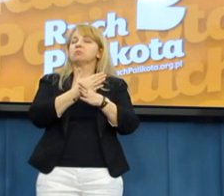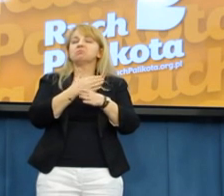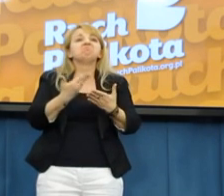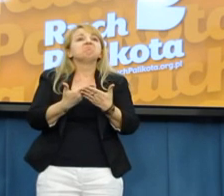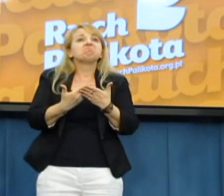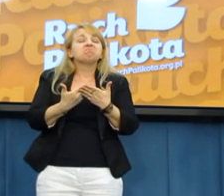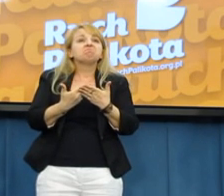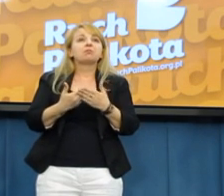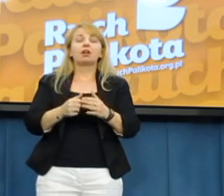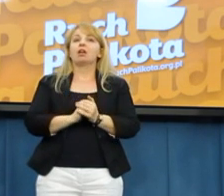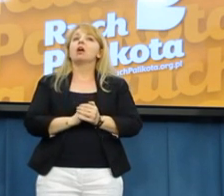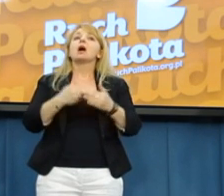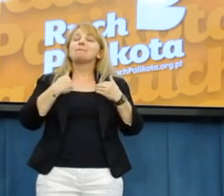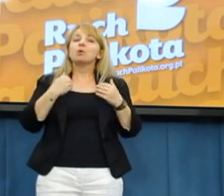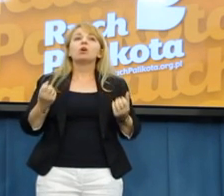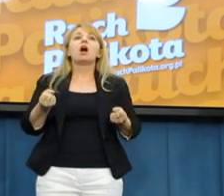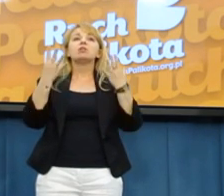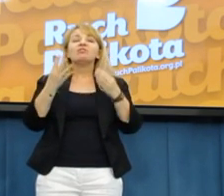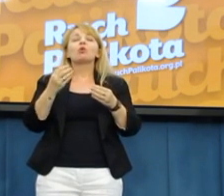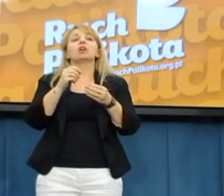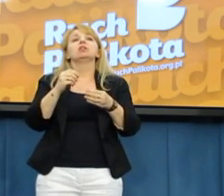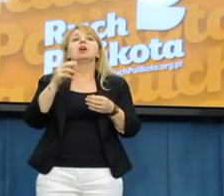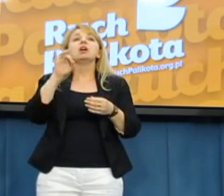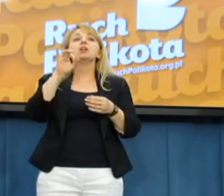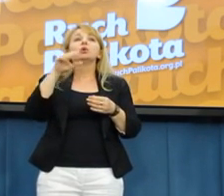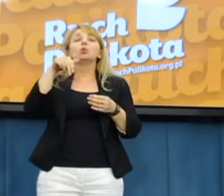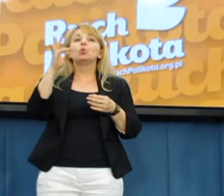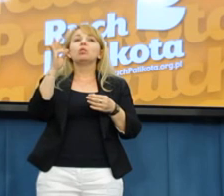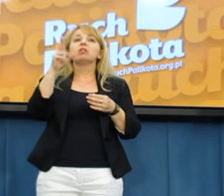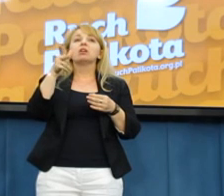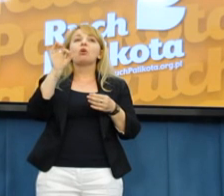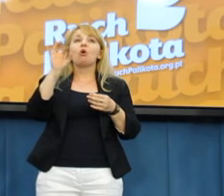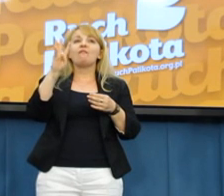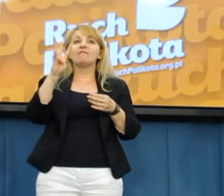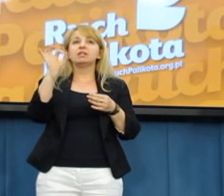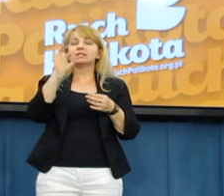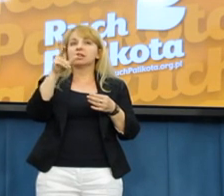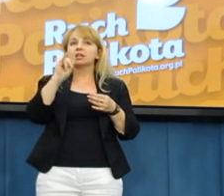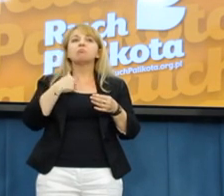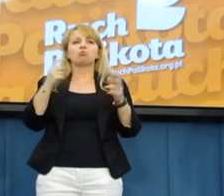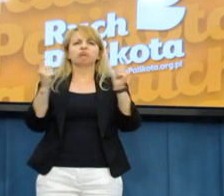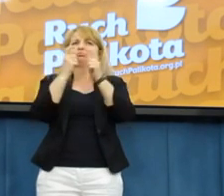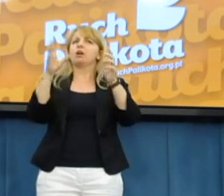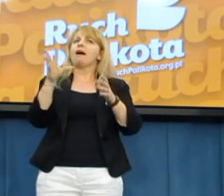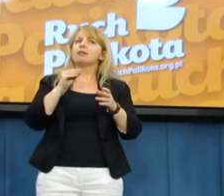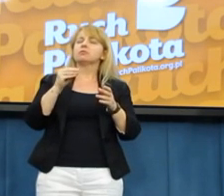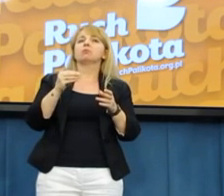Pan mecenas Budkowski, który reprezentuje moją firmę, w tym już w osiem z urzędnikami